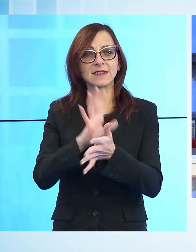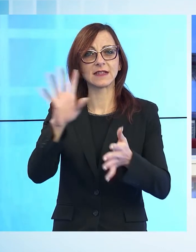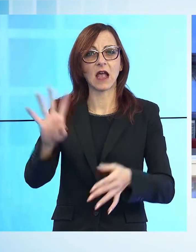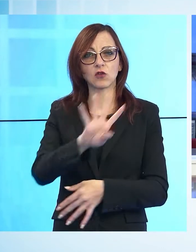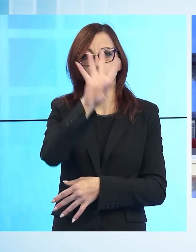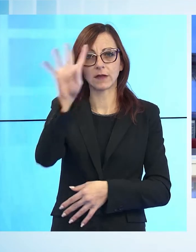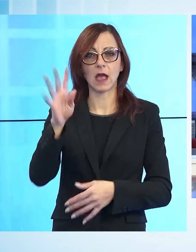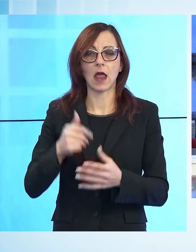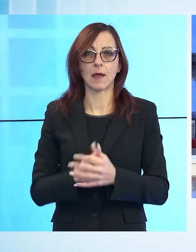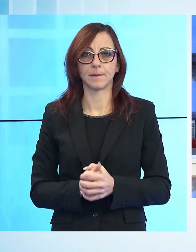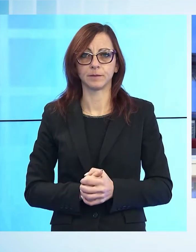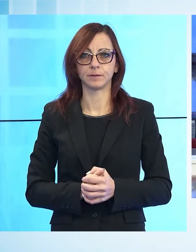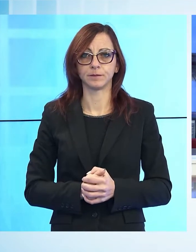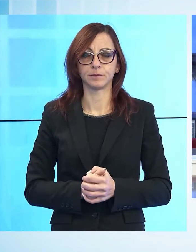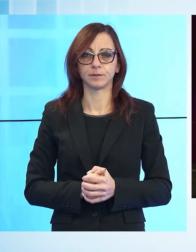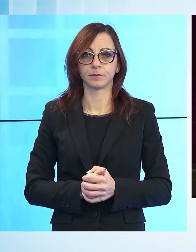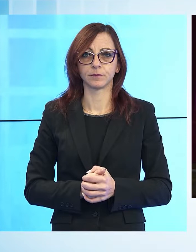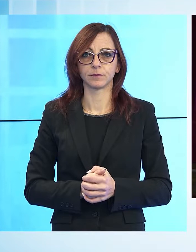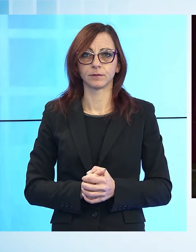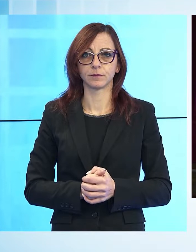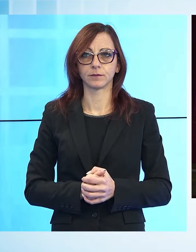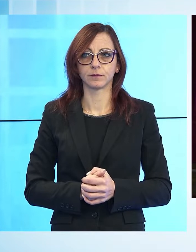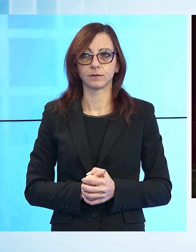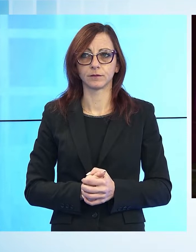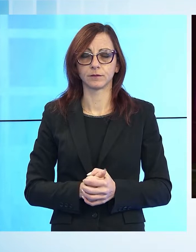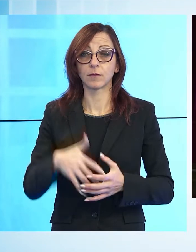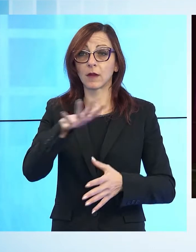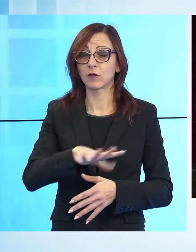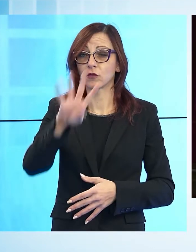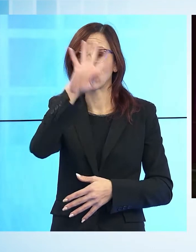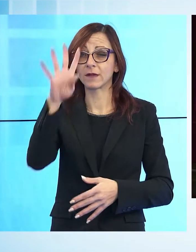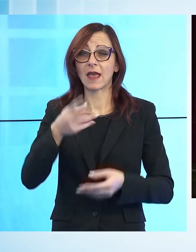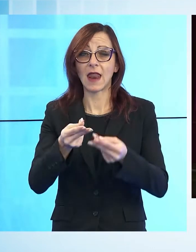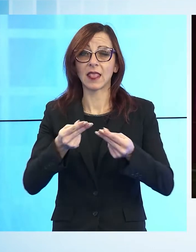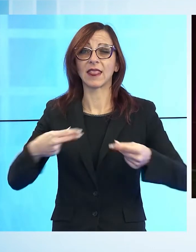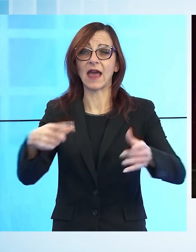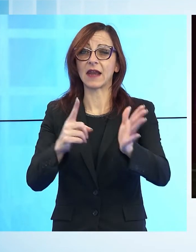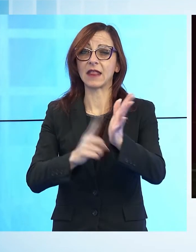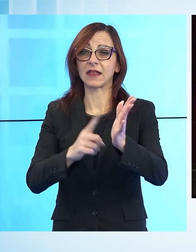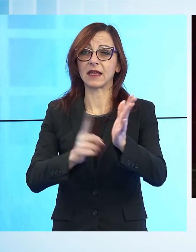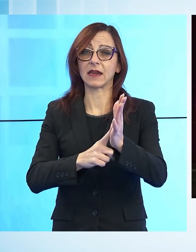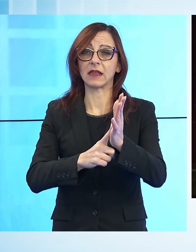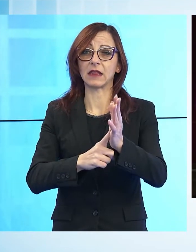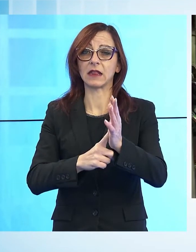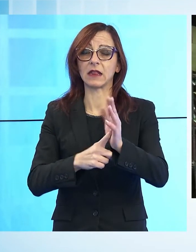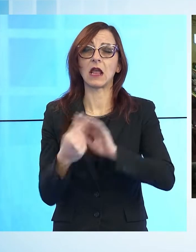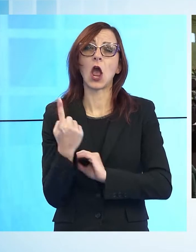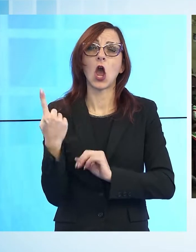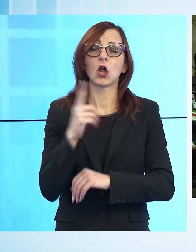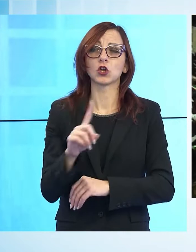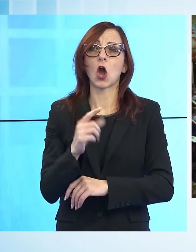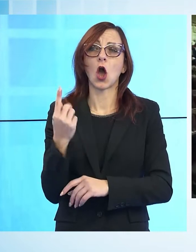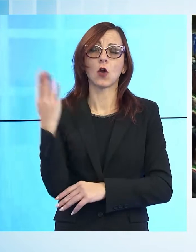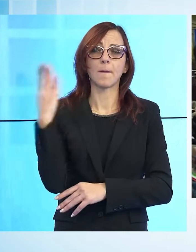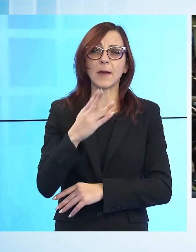Toscana. Silvia Toniolo. La Toscana come terra dei diritti, dal no alla pena capitale alla lotta ai linguaggi d